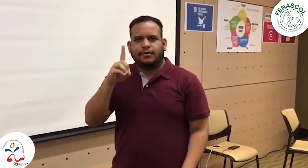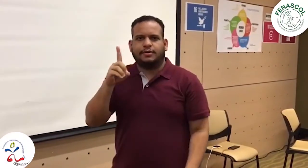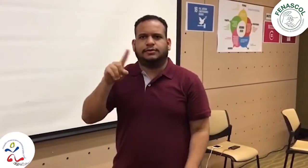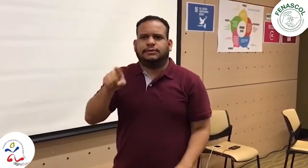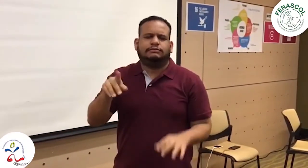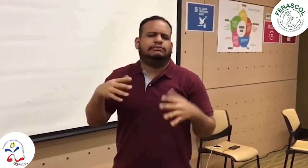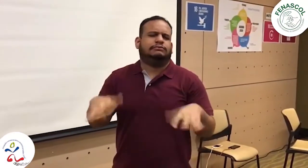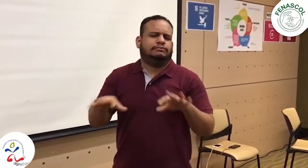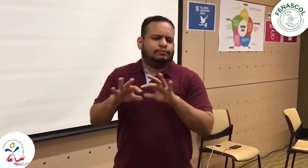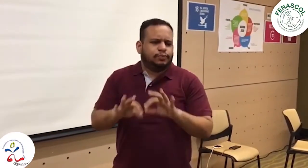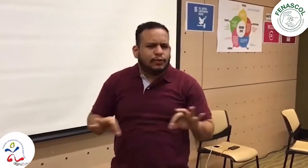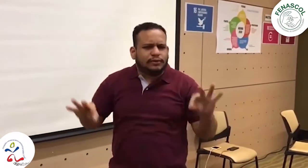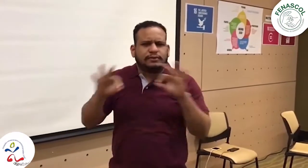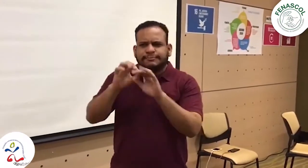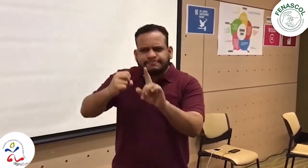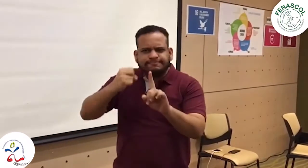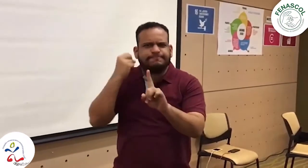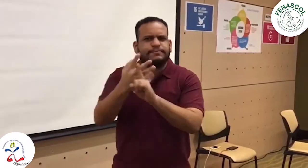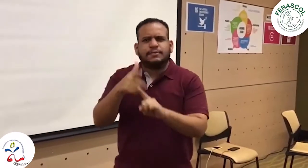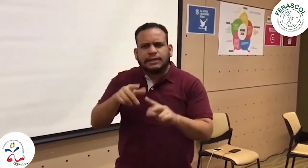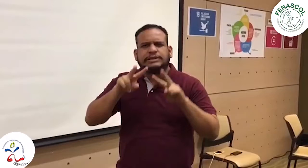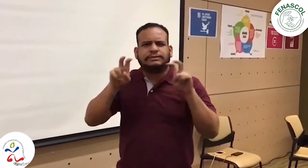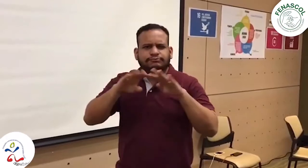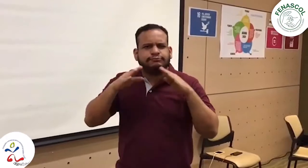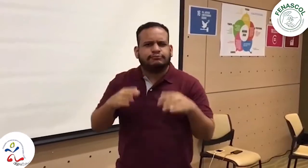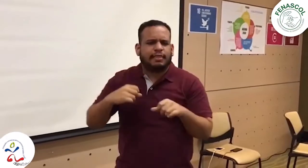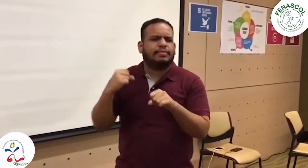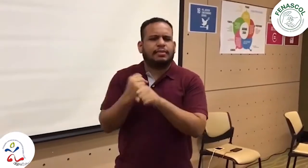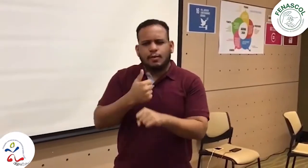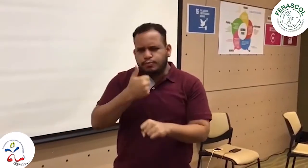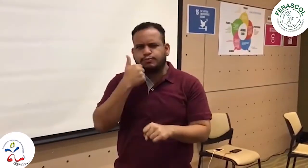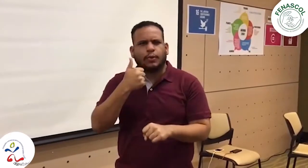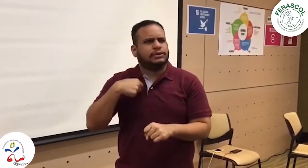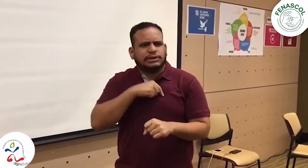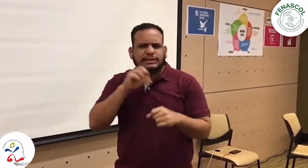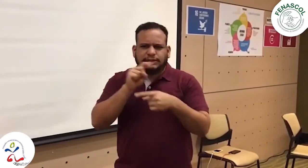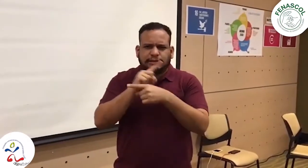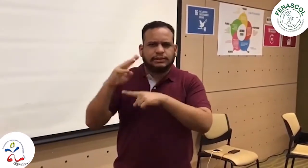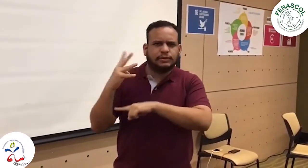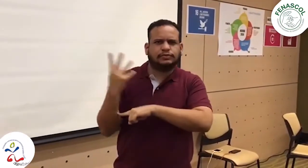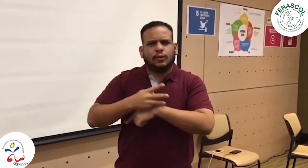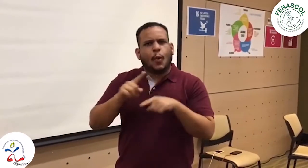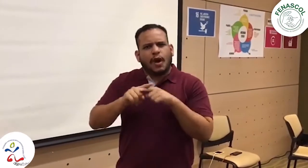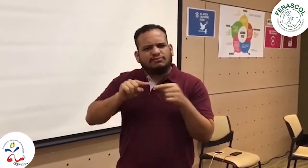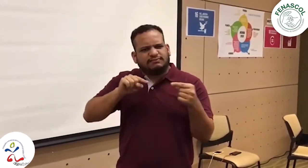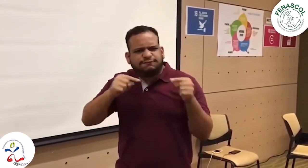de los Objetivos de Desarrollo Sostenible. Creemos que es un tema muy importante estas mesas de trabajo. Estuvimos estos cuatro